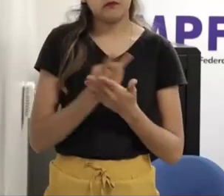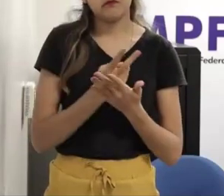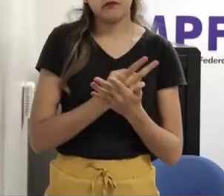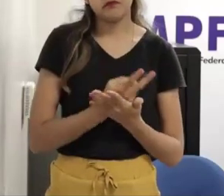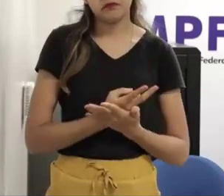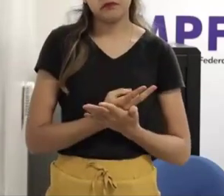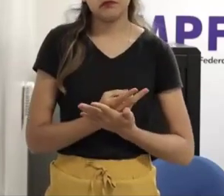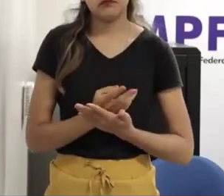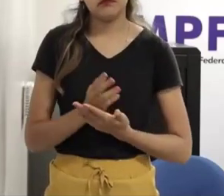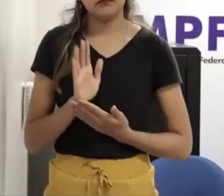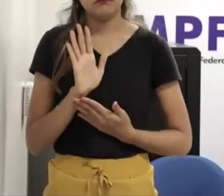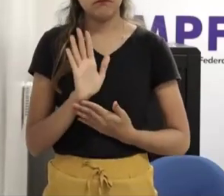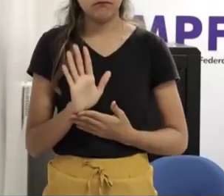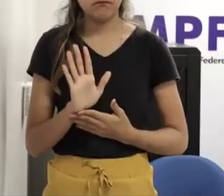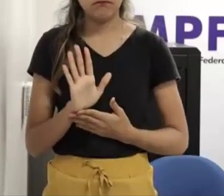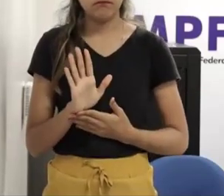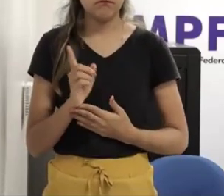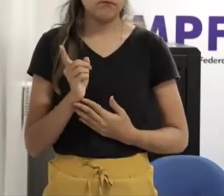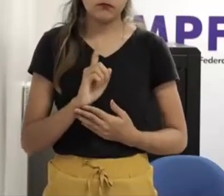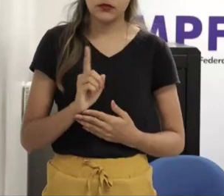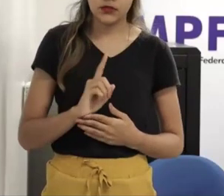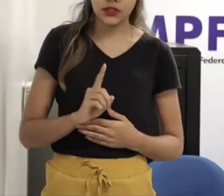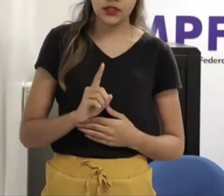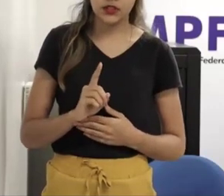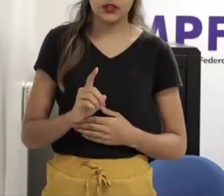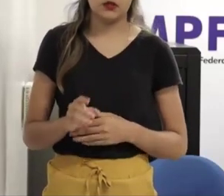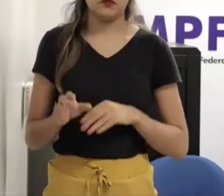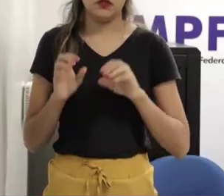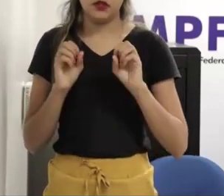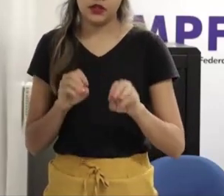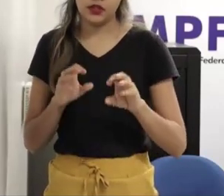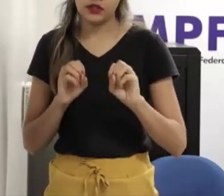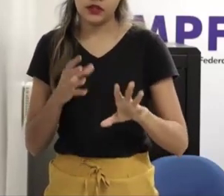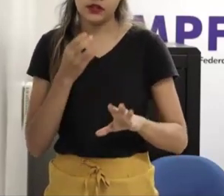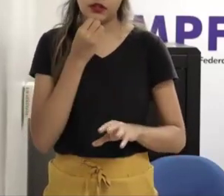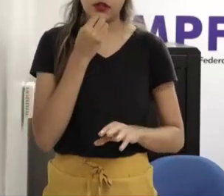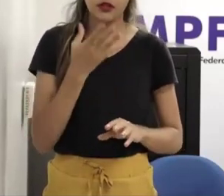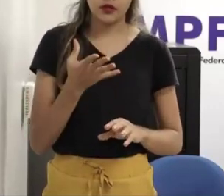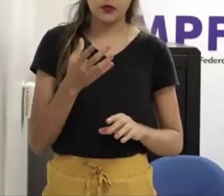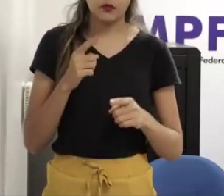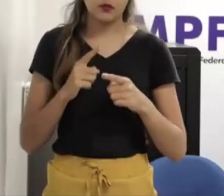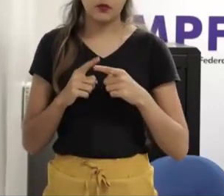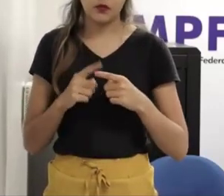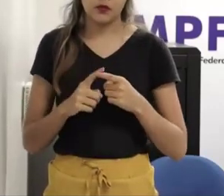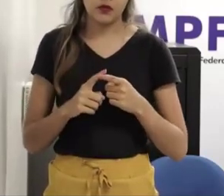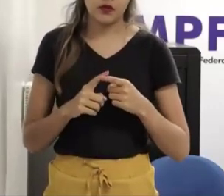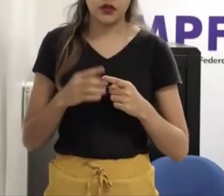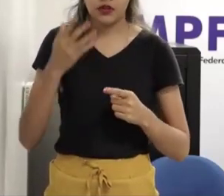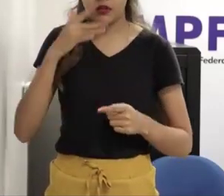simplesmente instruir o pai a colocar um programinha que controla o limite do da internet simples assim